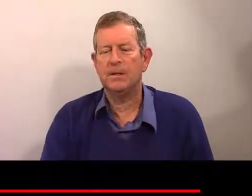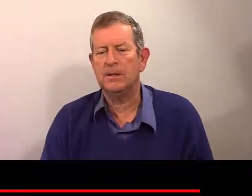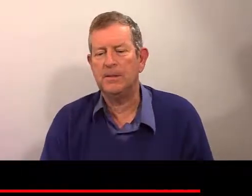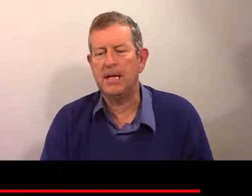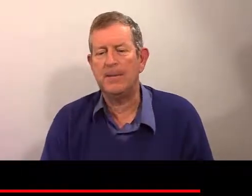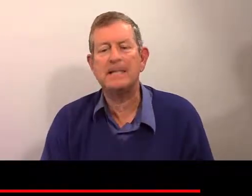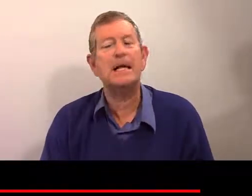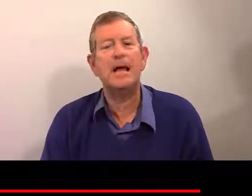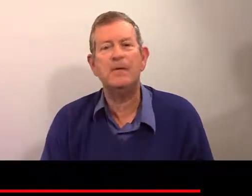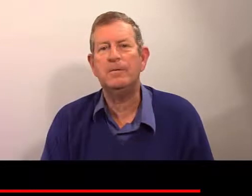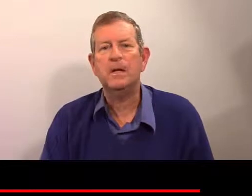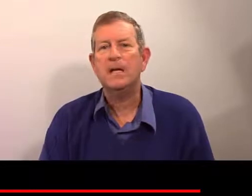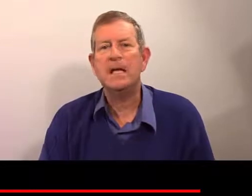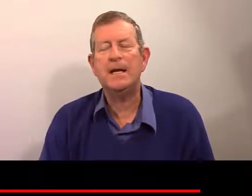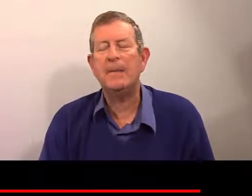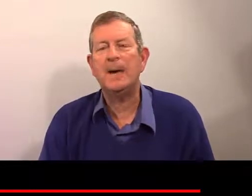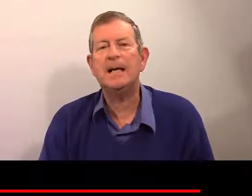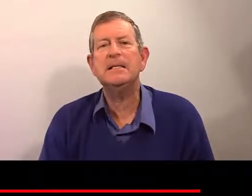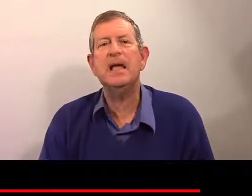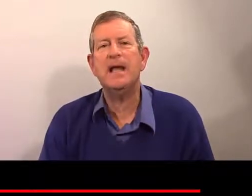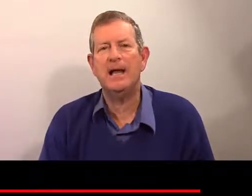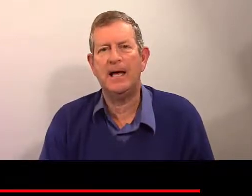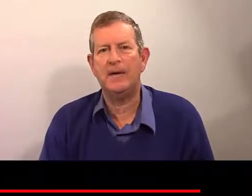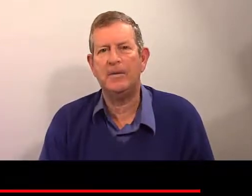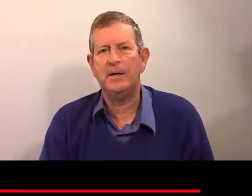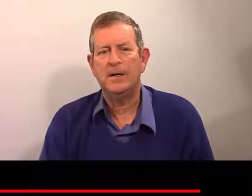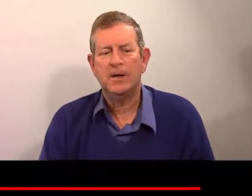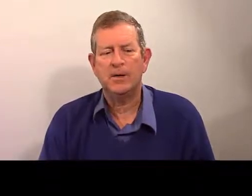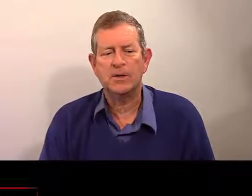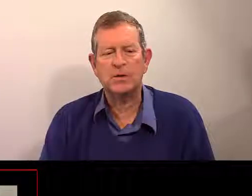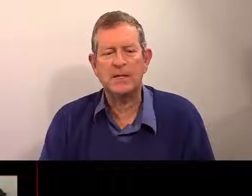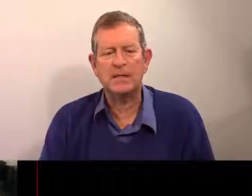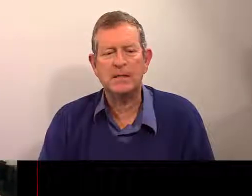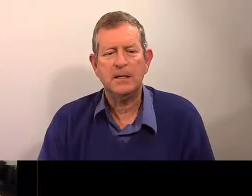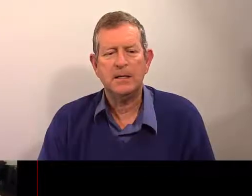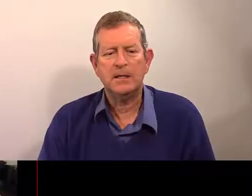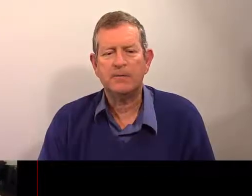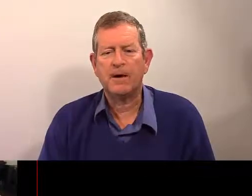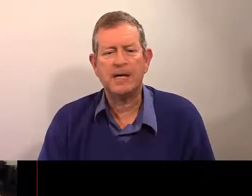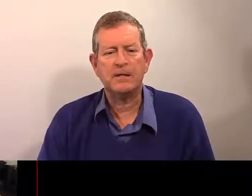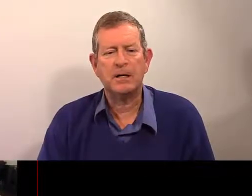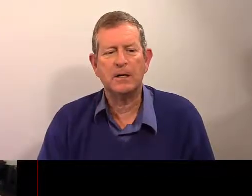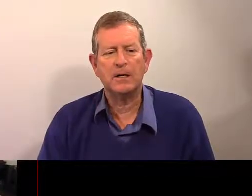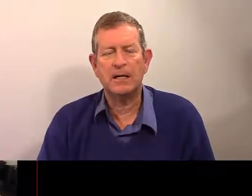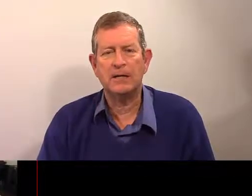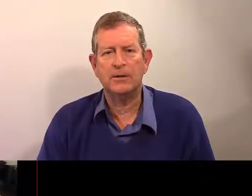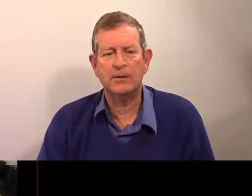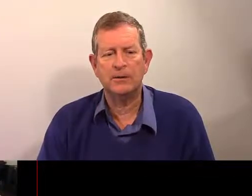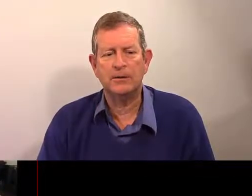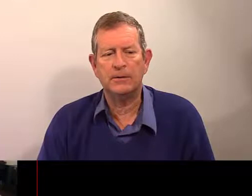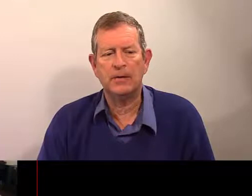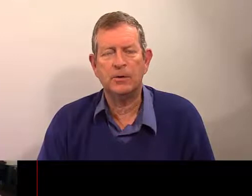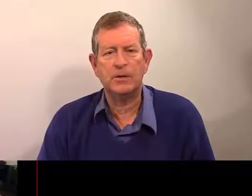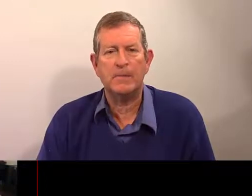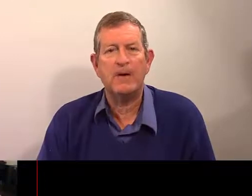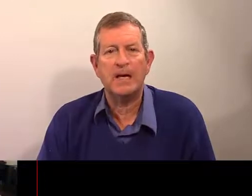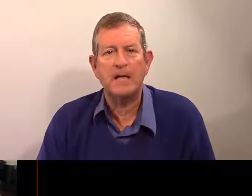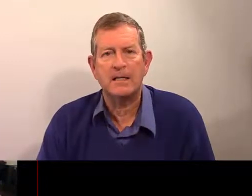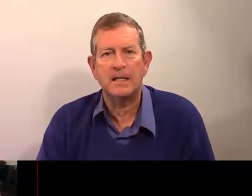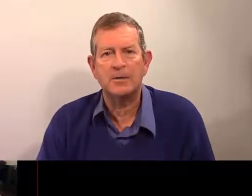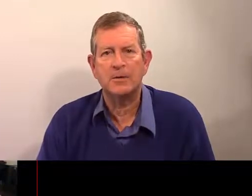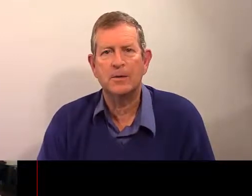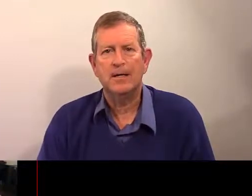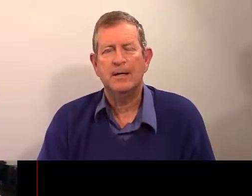Il n'est pas élève. Il n'est pas élève. Ensuite, cette phrase, c'est la deuxième